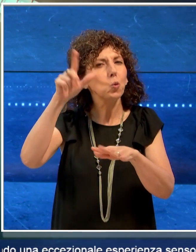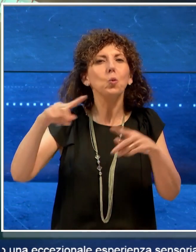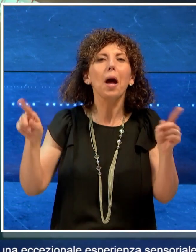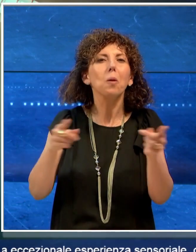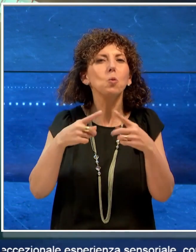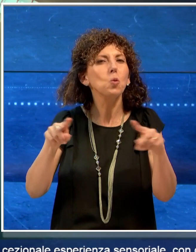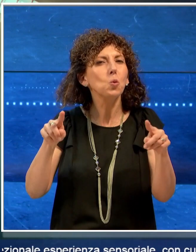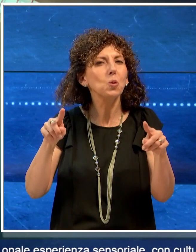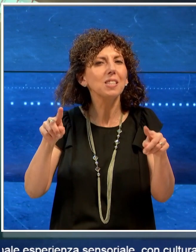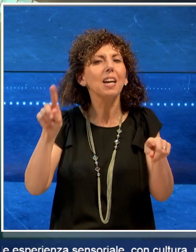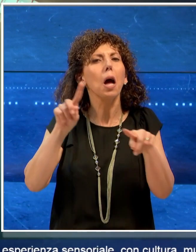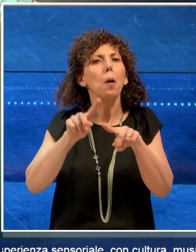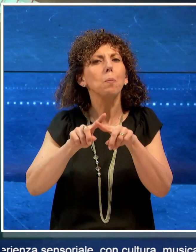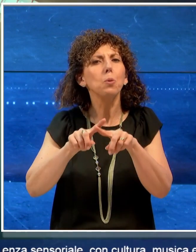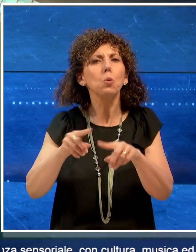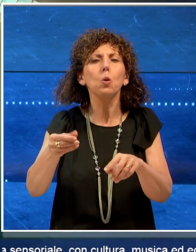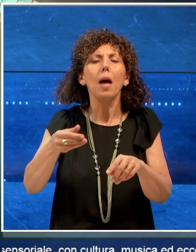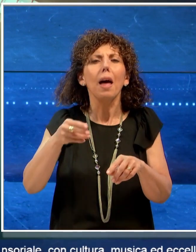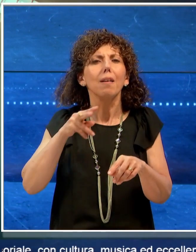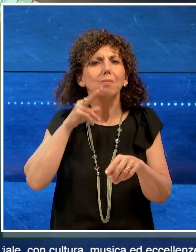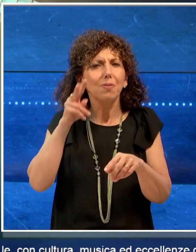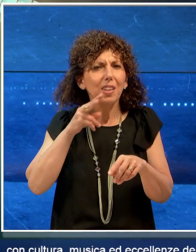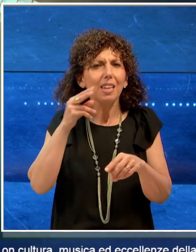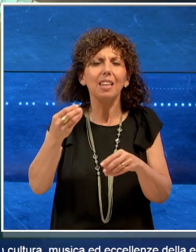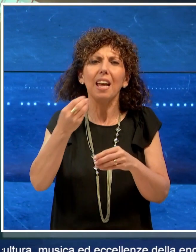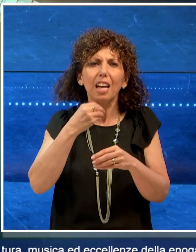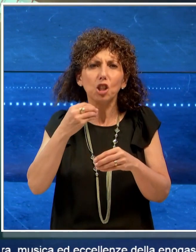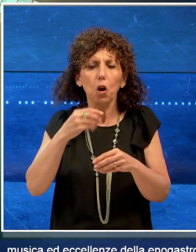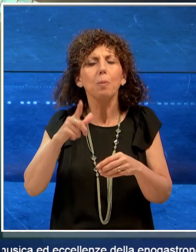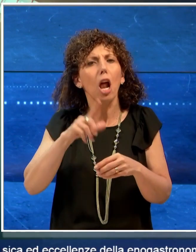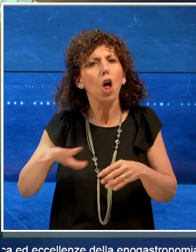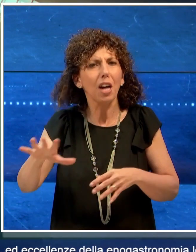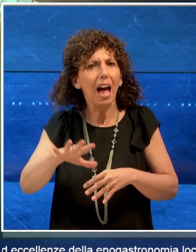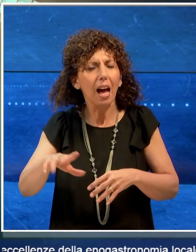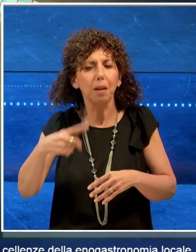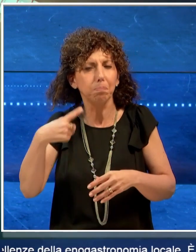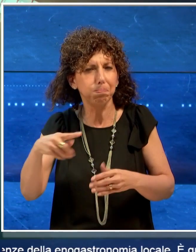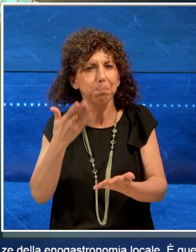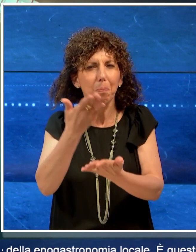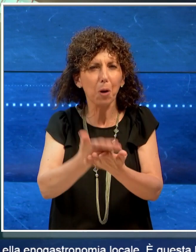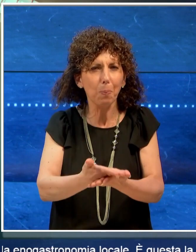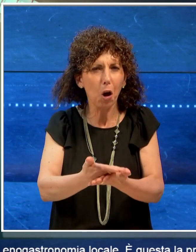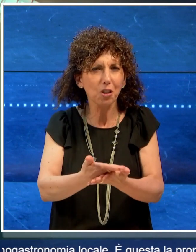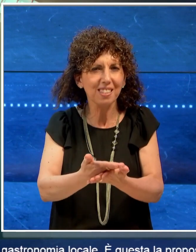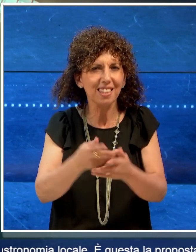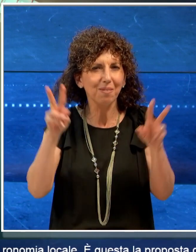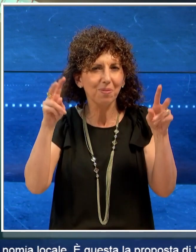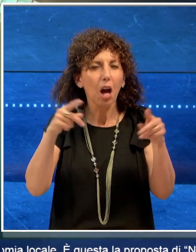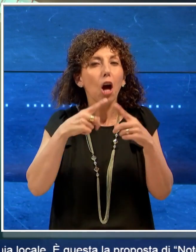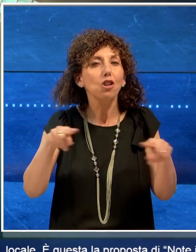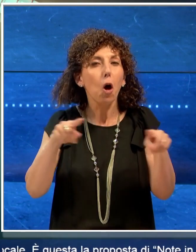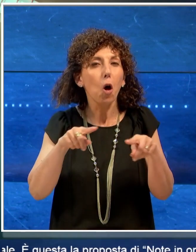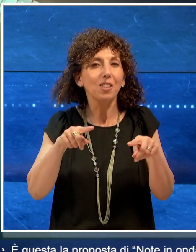eccellenze della enogastronomia locale. E questa è la proposta di Note in Onda, la nuova